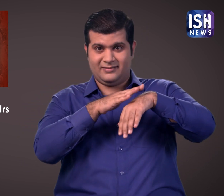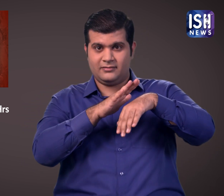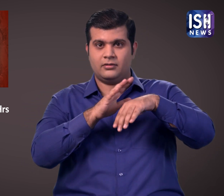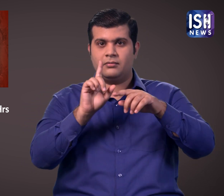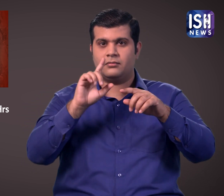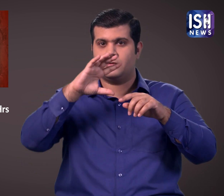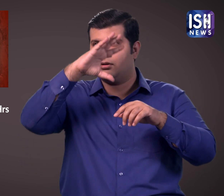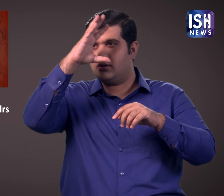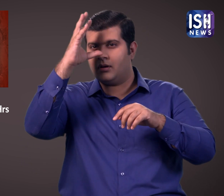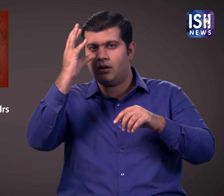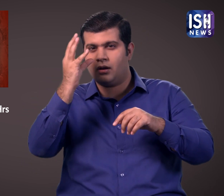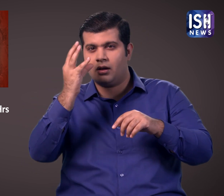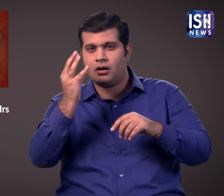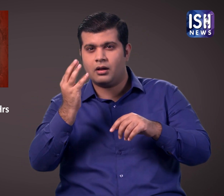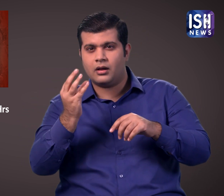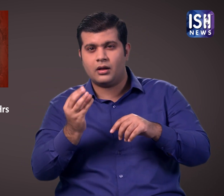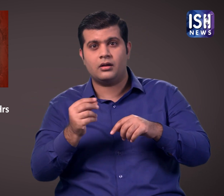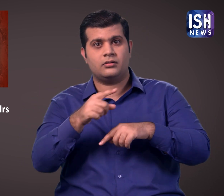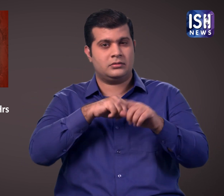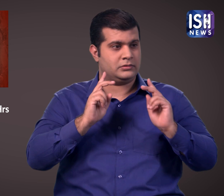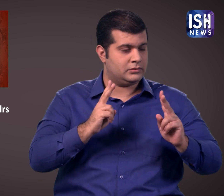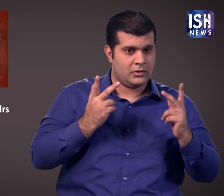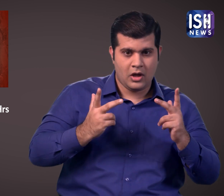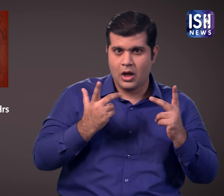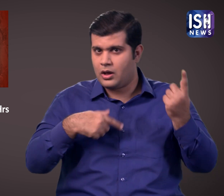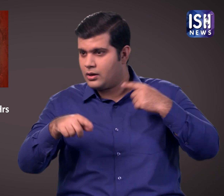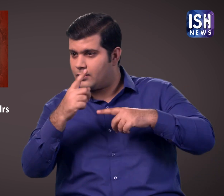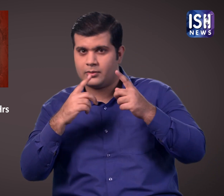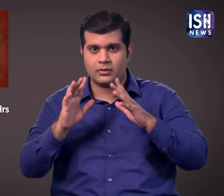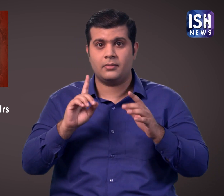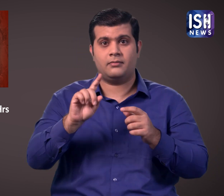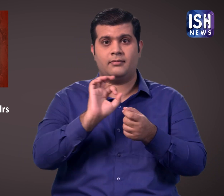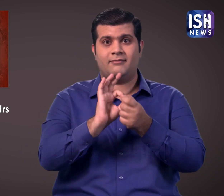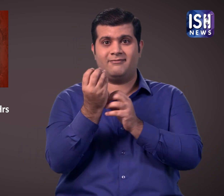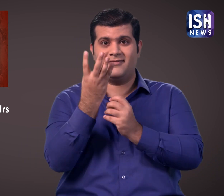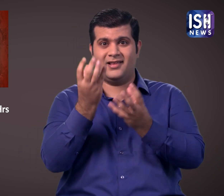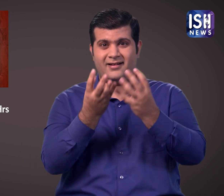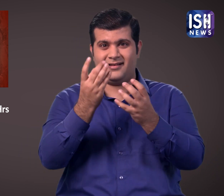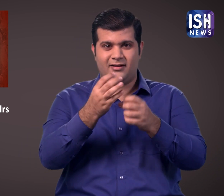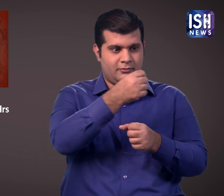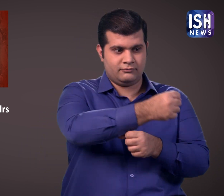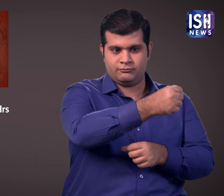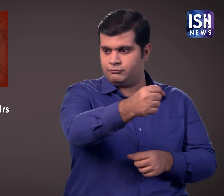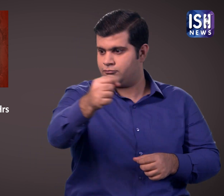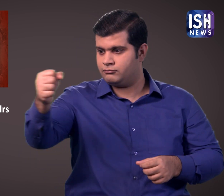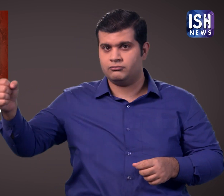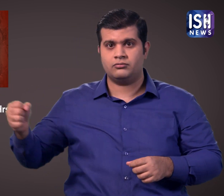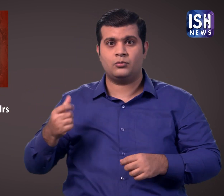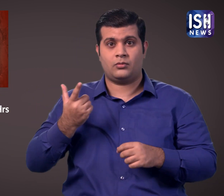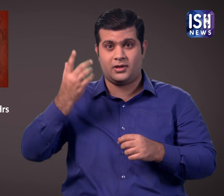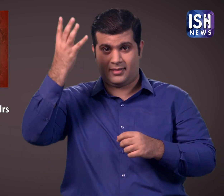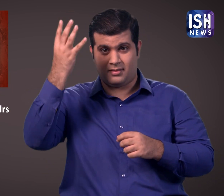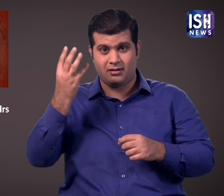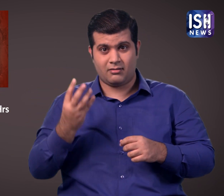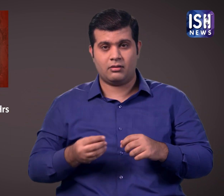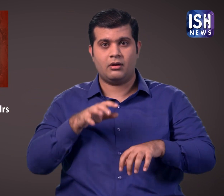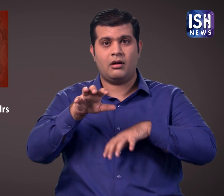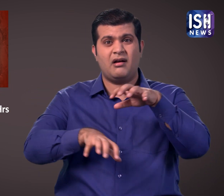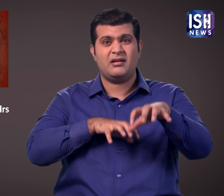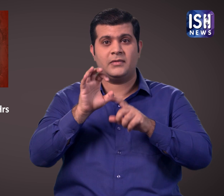पर इंतजार कर रहे थे शाम को जब बचाव के उपाई खोज रहे थे तब टीम ने रात में